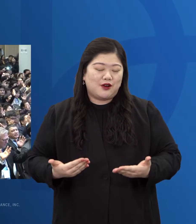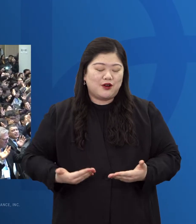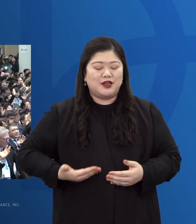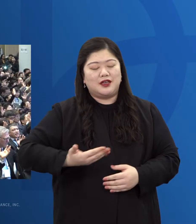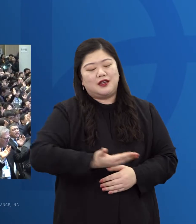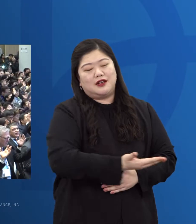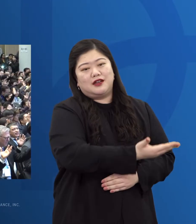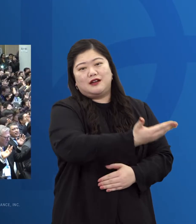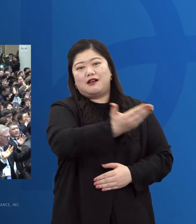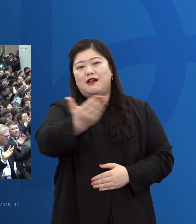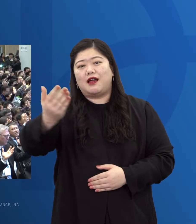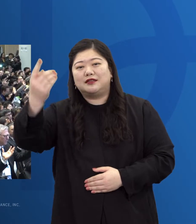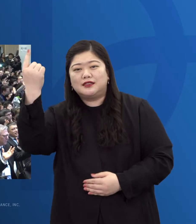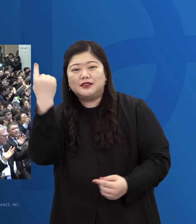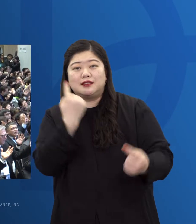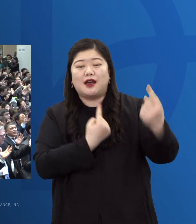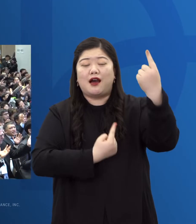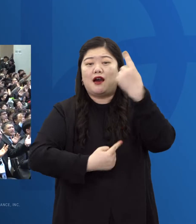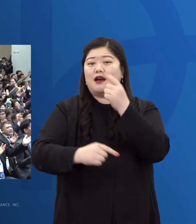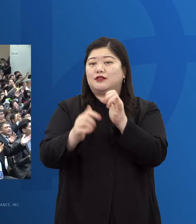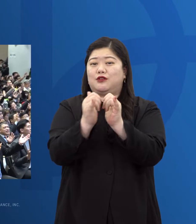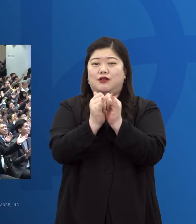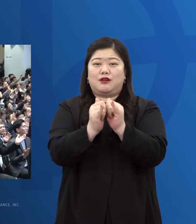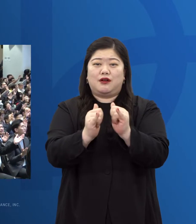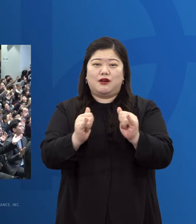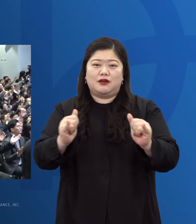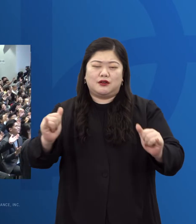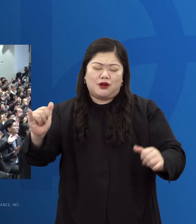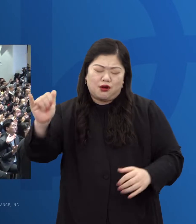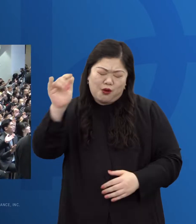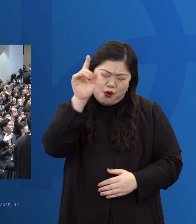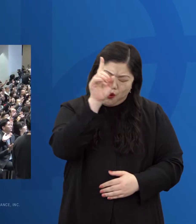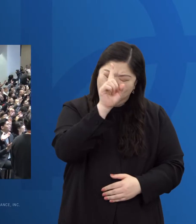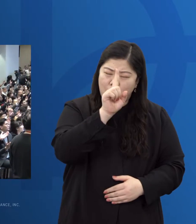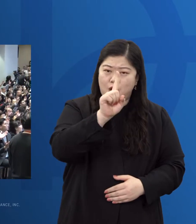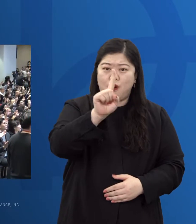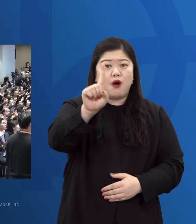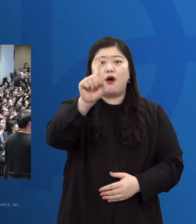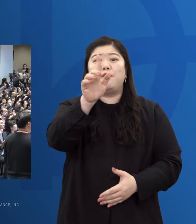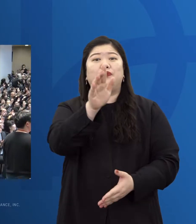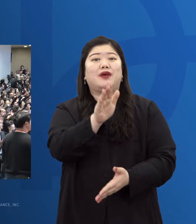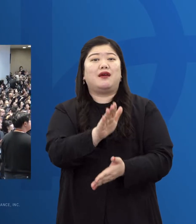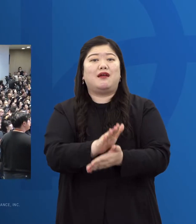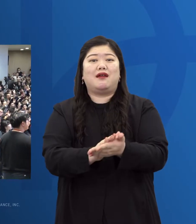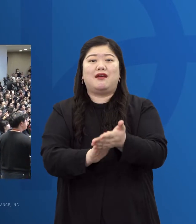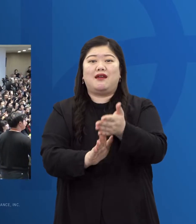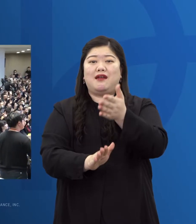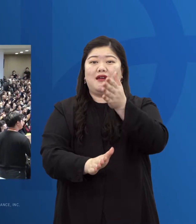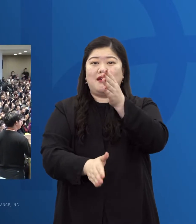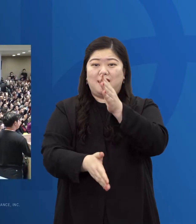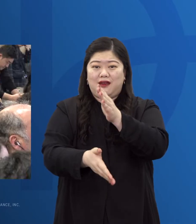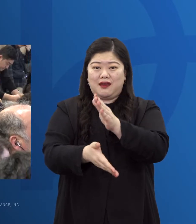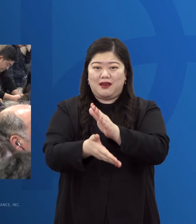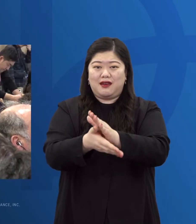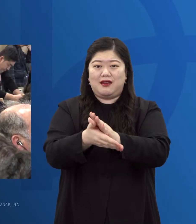너희를 해칠 자가 결코 없네